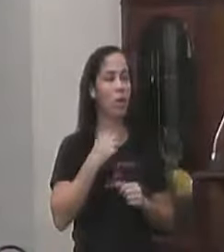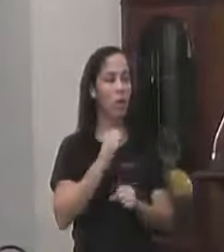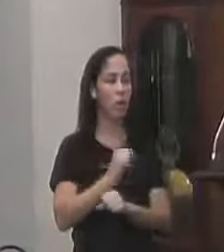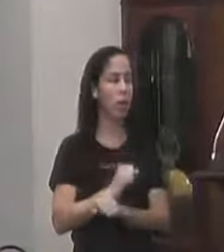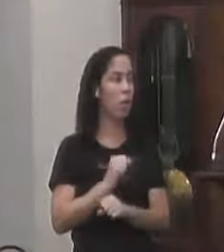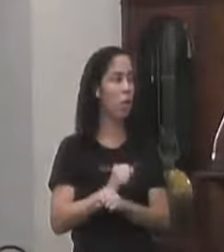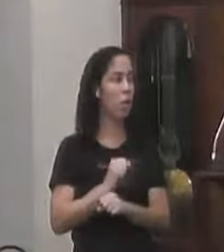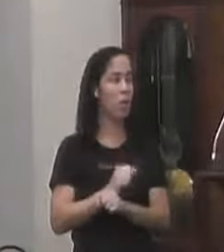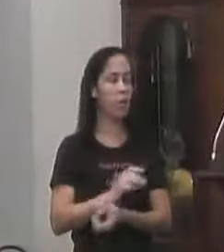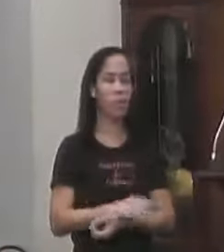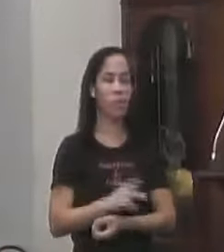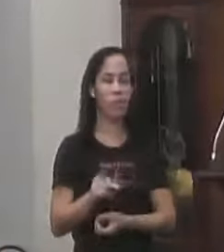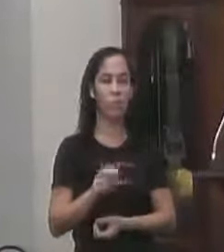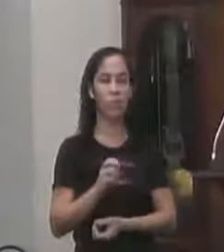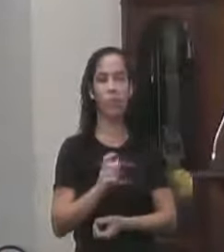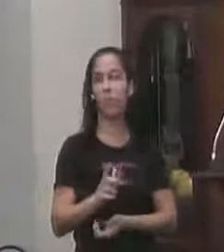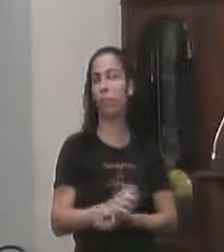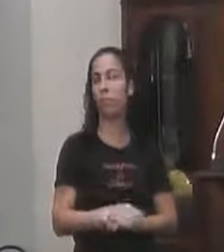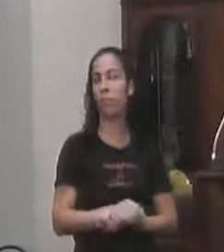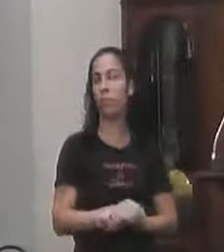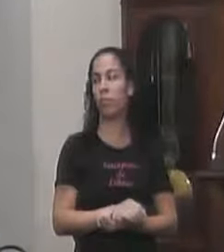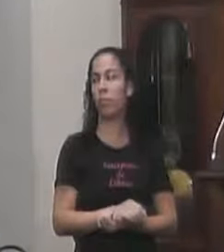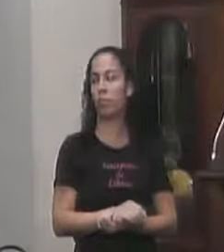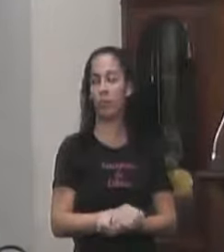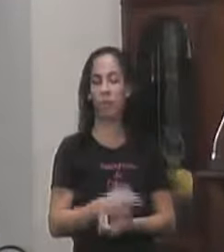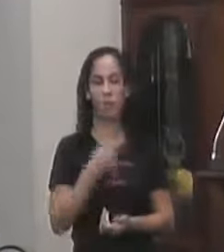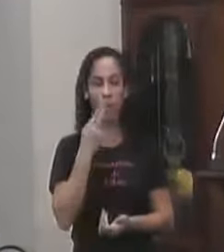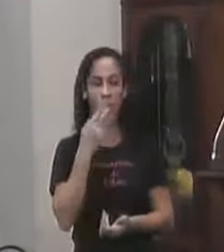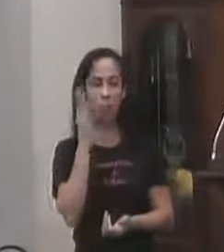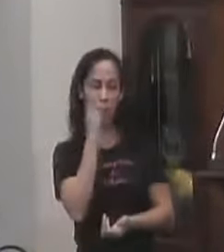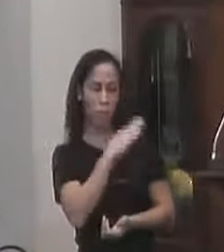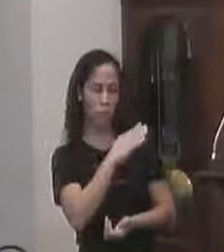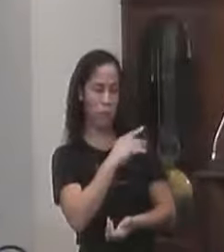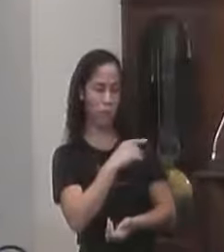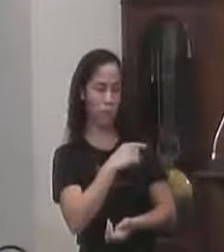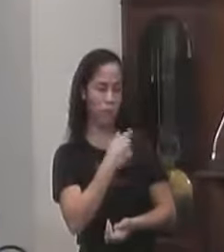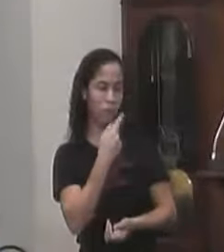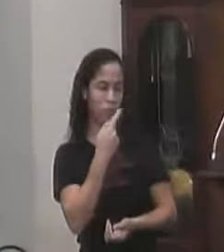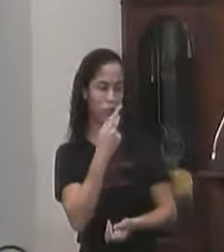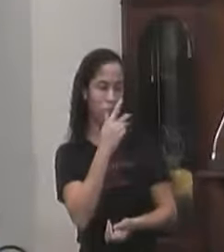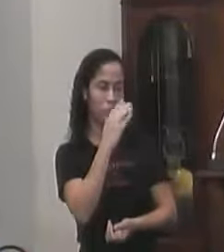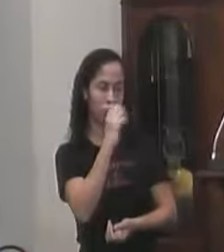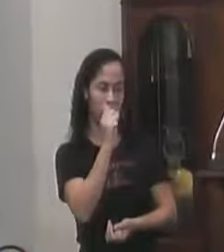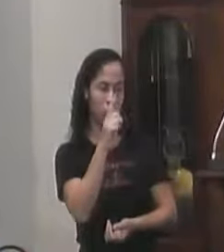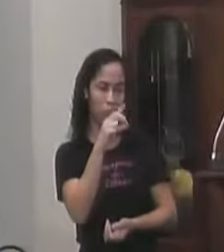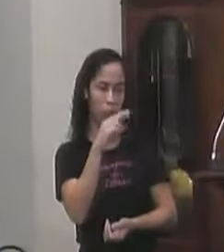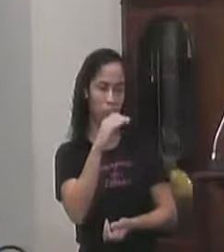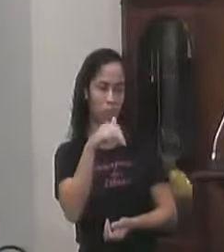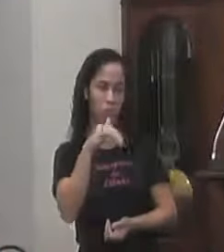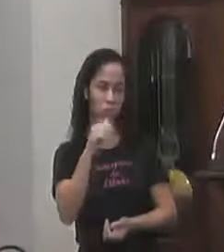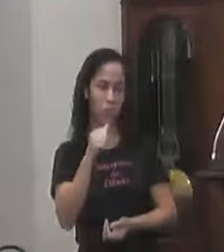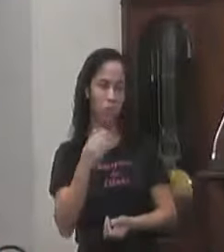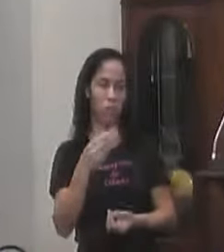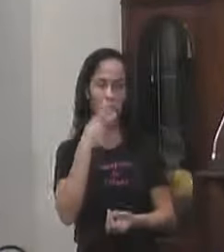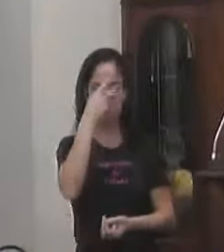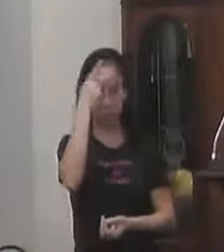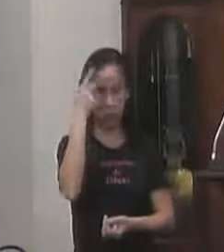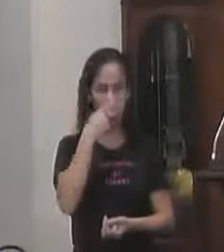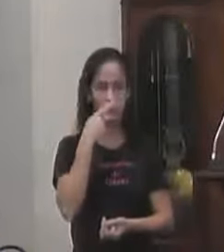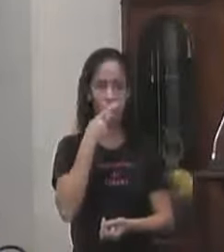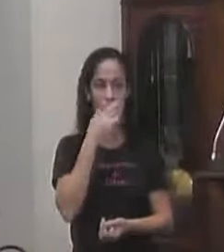Professor Rafael Diante De acusações Infundadas E aí o sujeito Vai e coloca